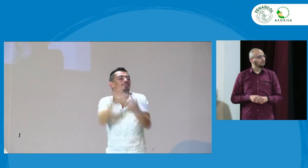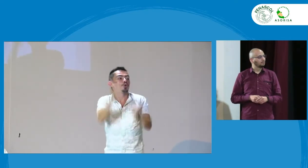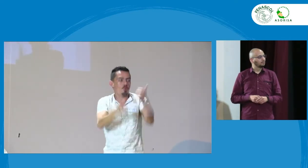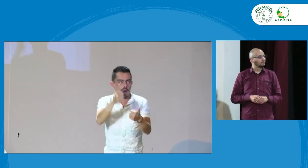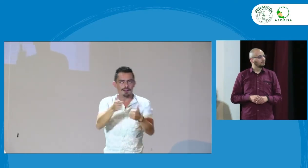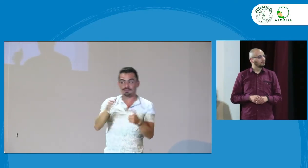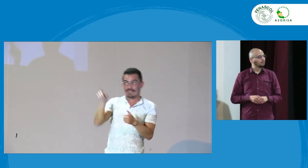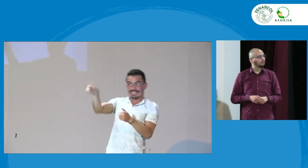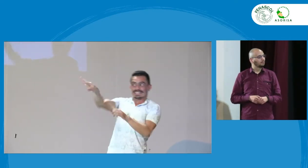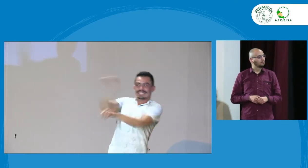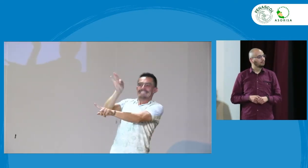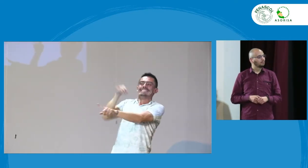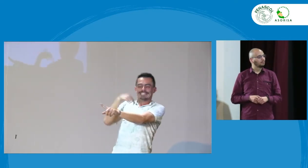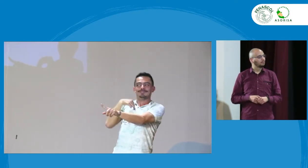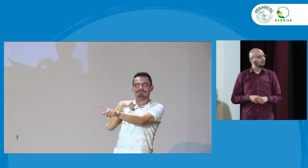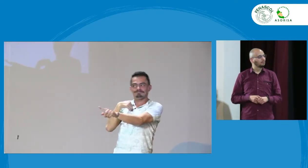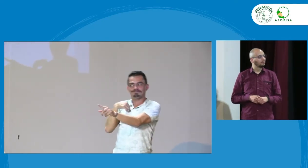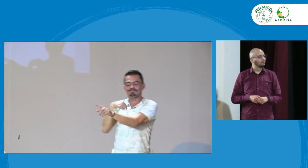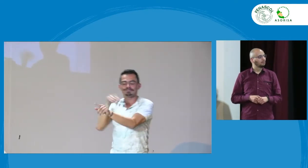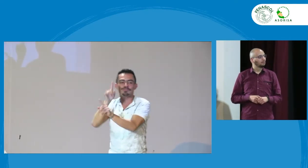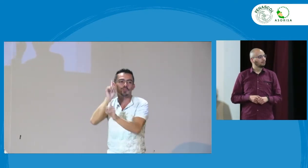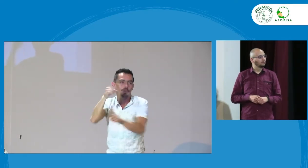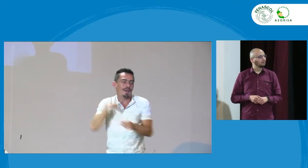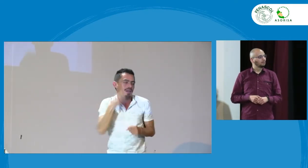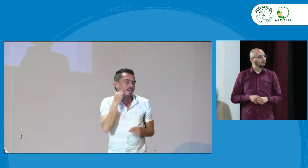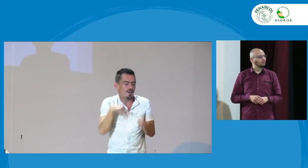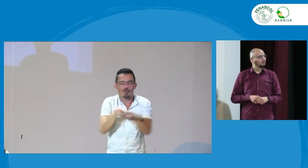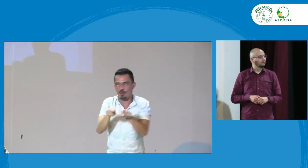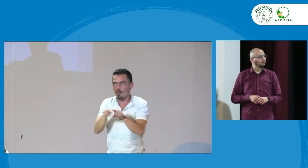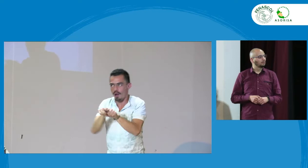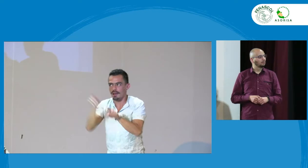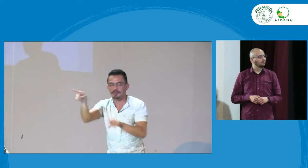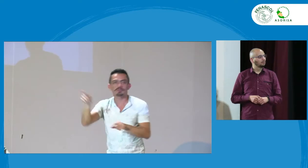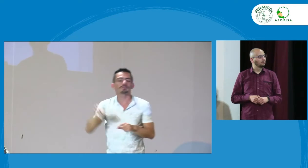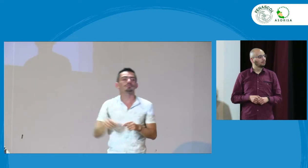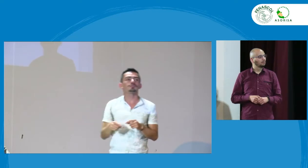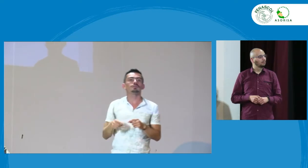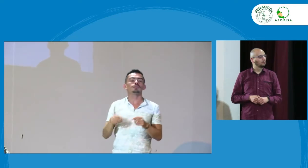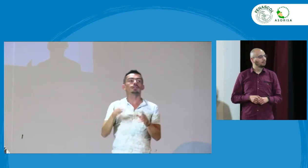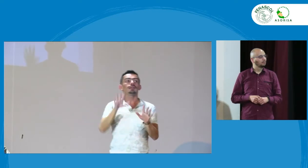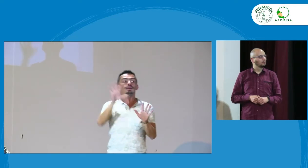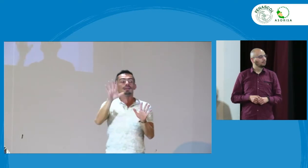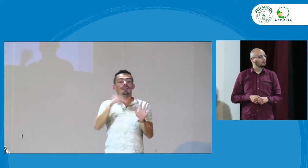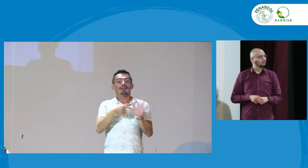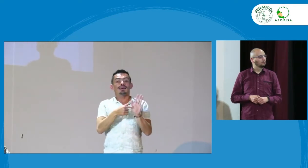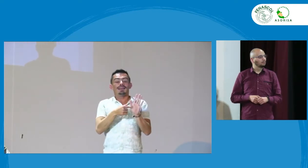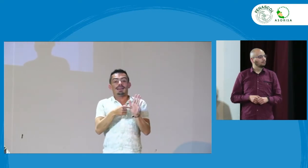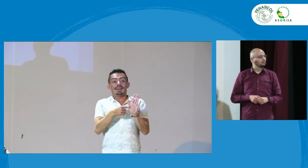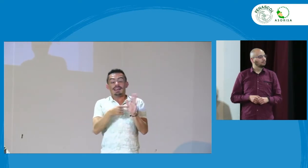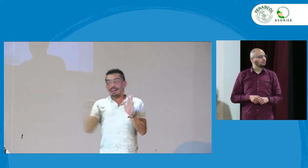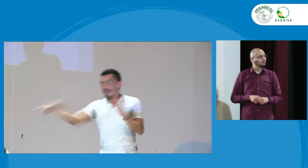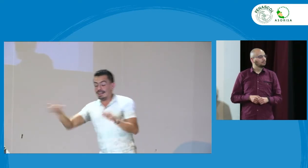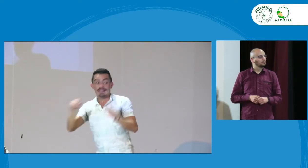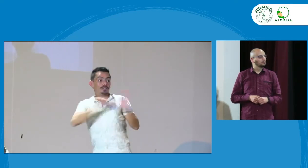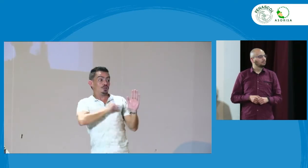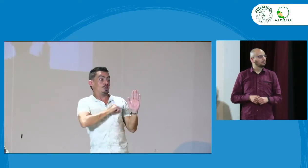docentes sordos etcétera y cuando tú haces esa pregunta toma un elemento que he tenido una experiencia similar y me lo hace recordar